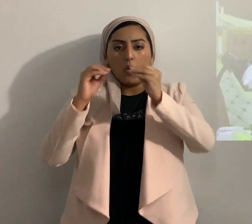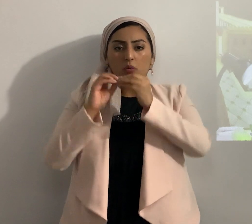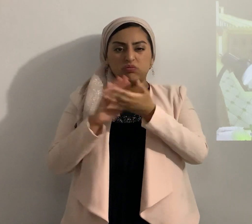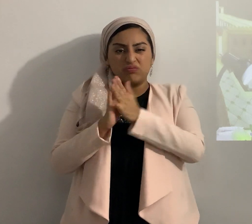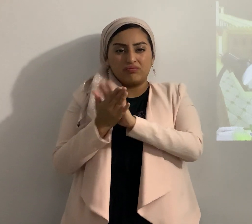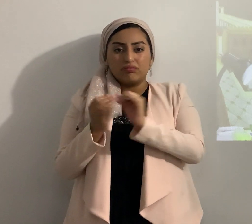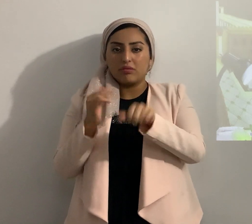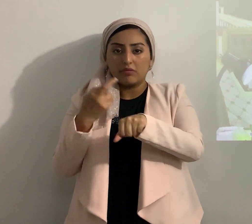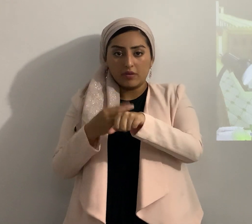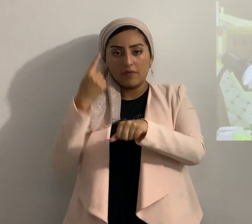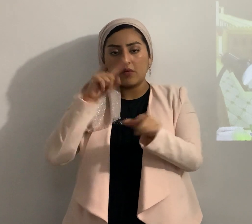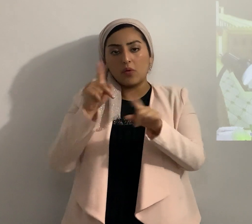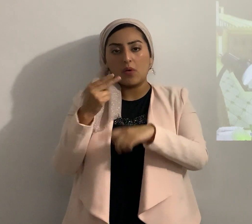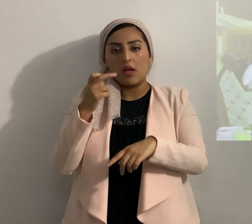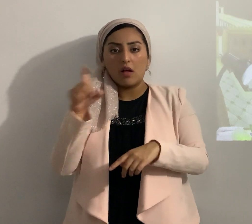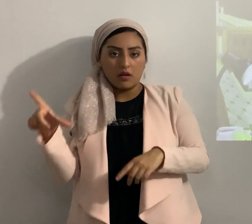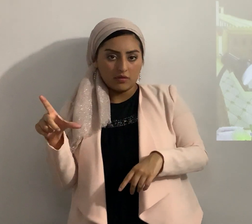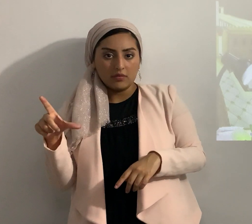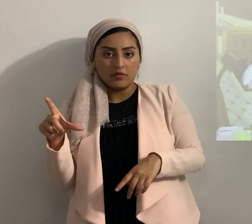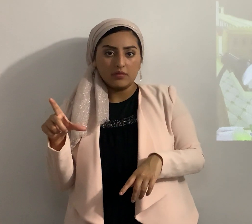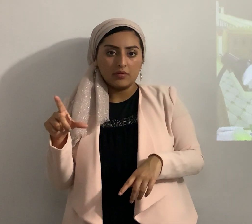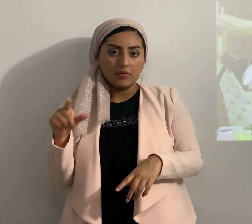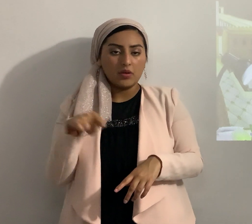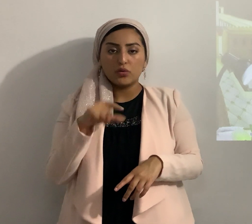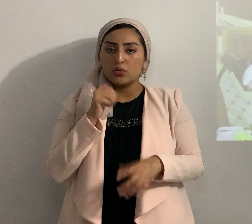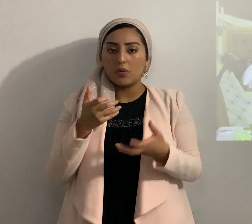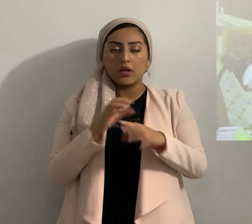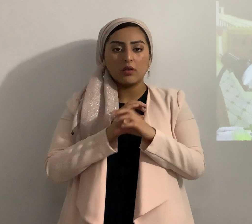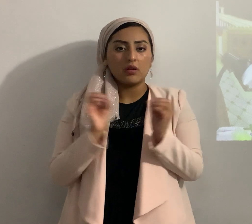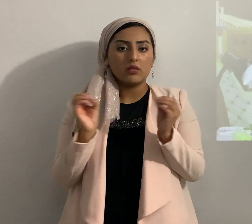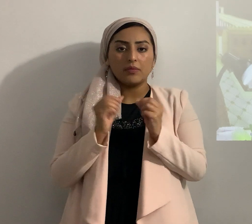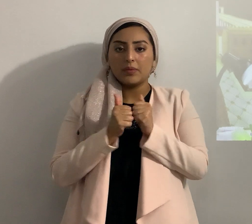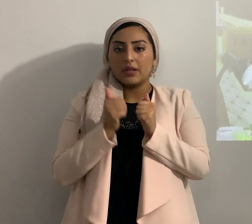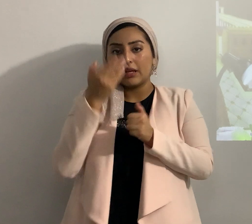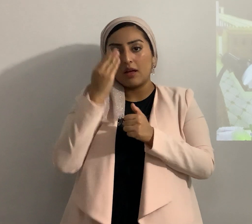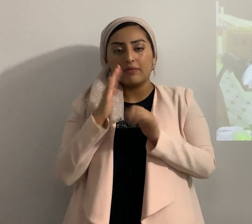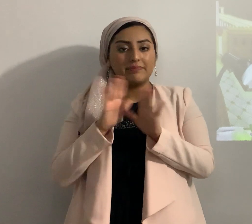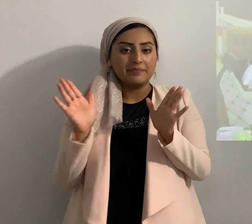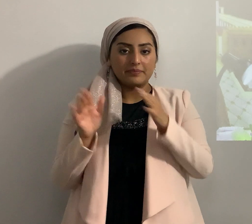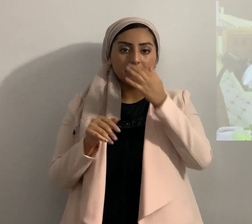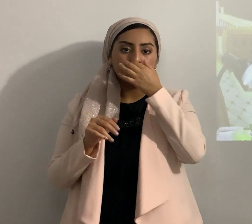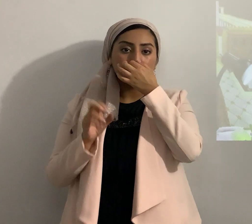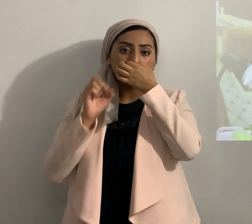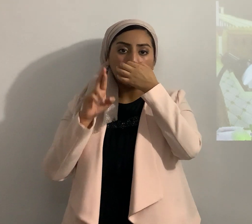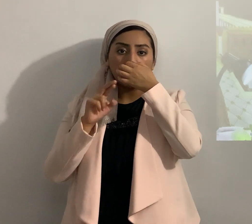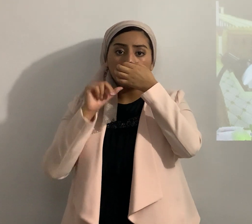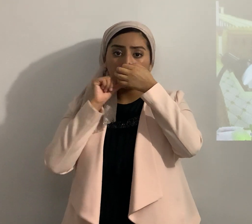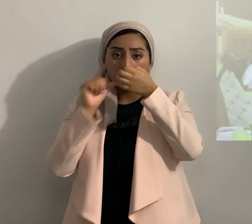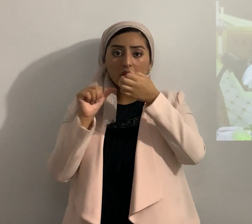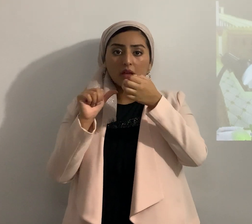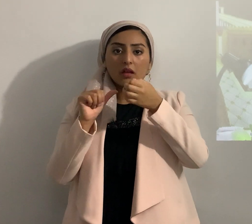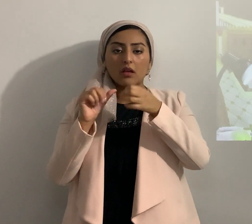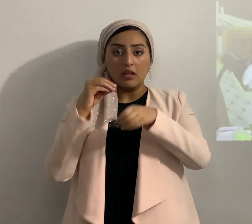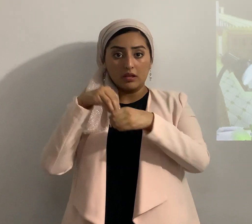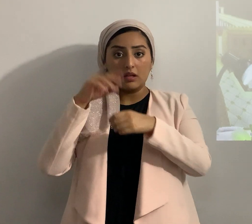para que se vaya al mismo infierno ya que no quiere nada con el eterno o no está también en segunda de tesaron